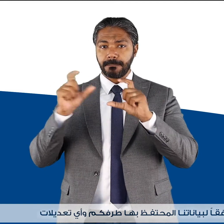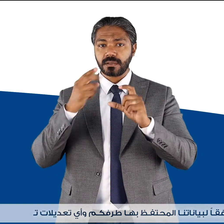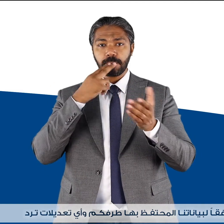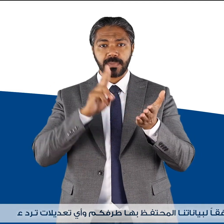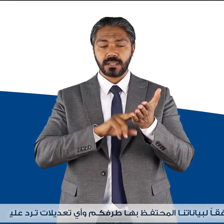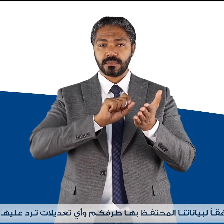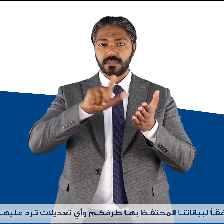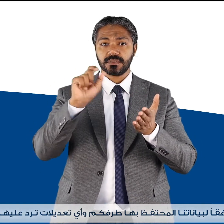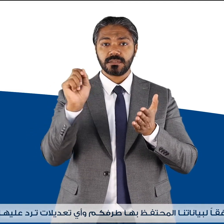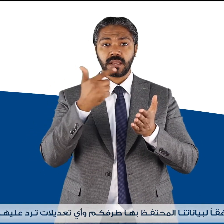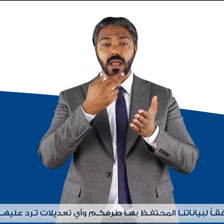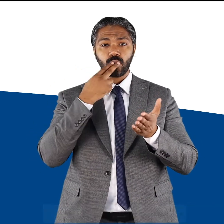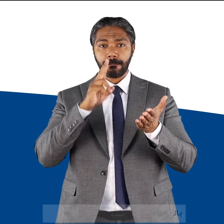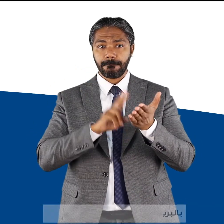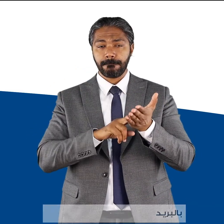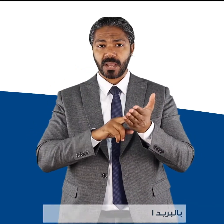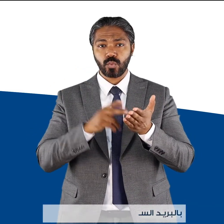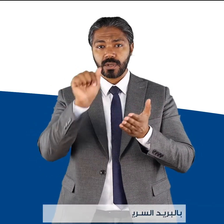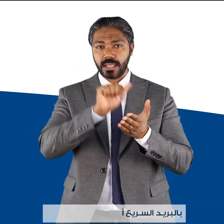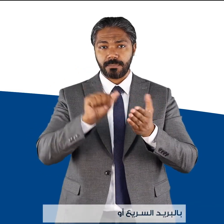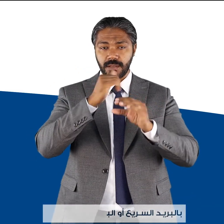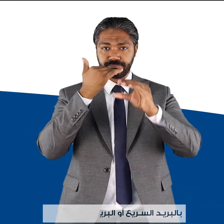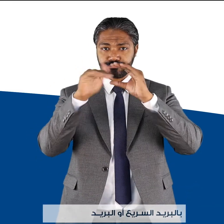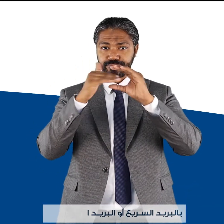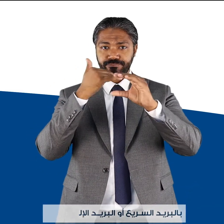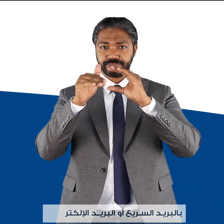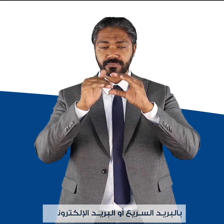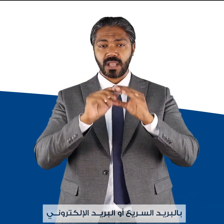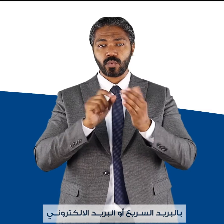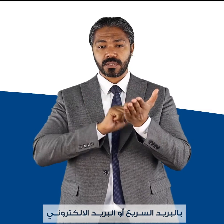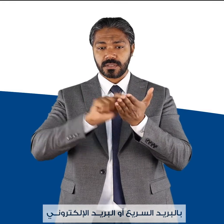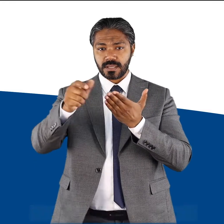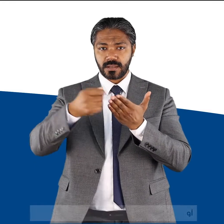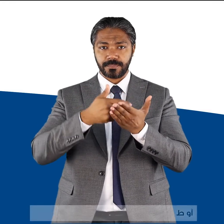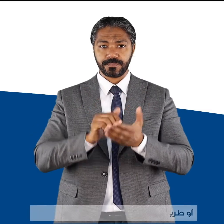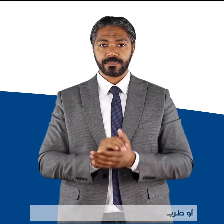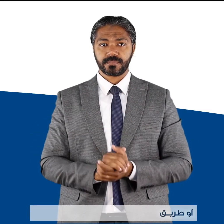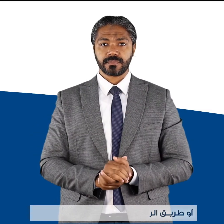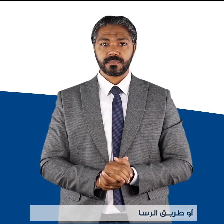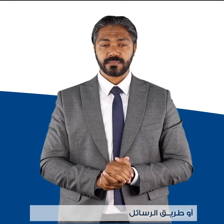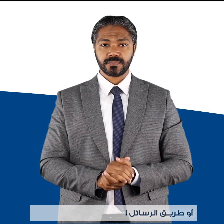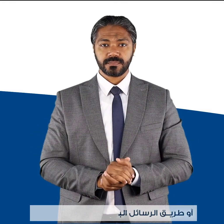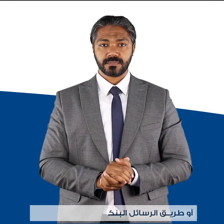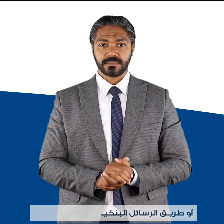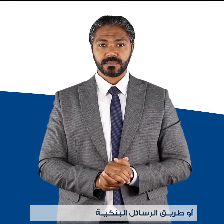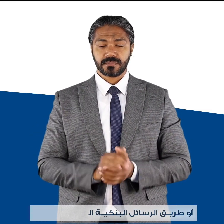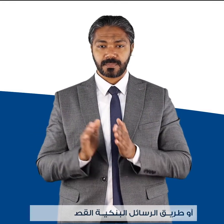تعديلات ترد عليها بالبريد السريع أو البريد الإلكتروني أو طريق الرسائل البنكية القصيرة